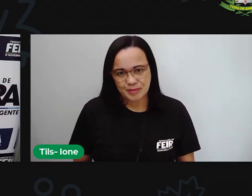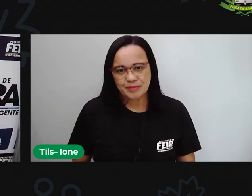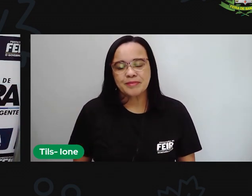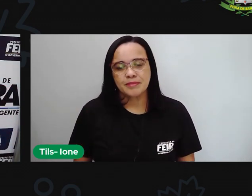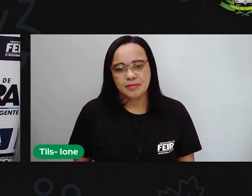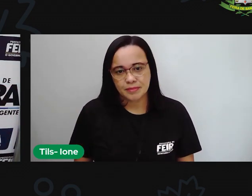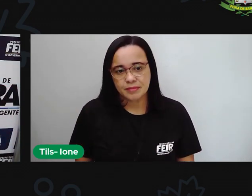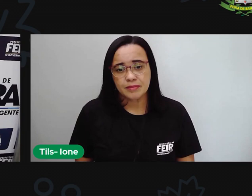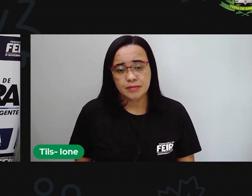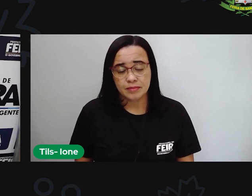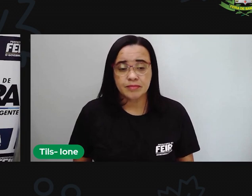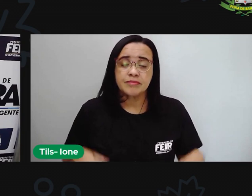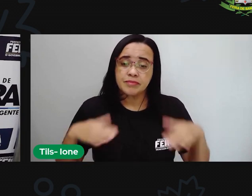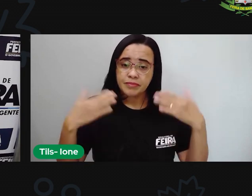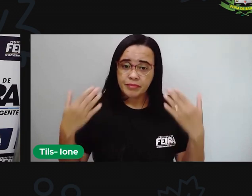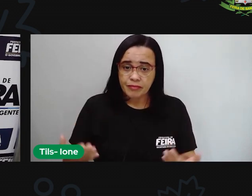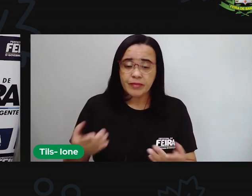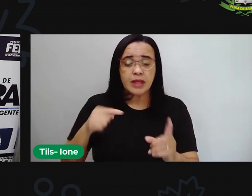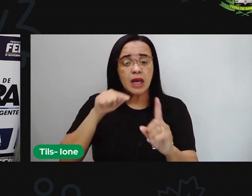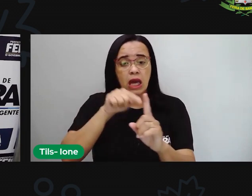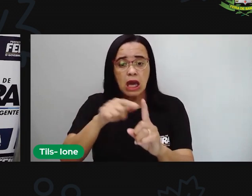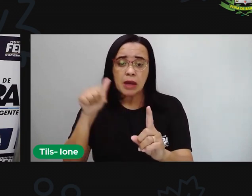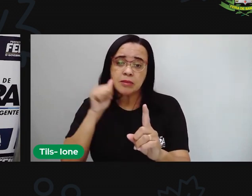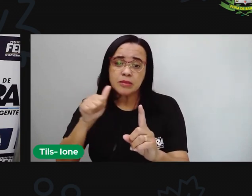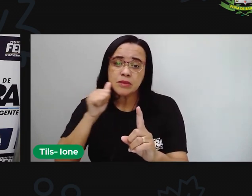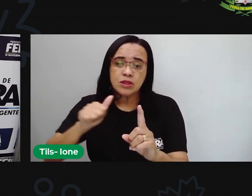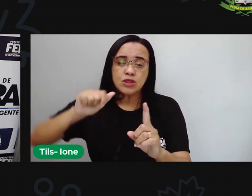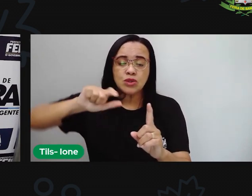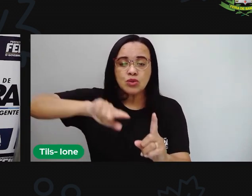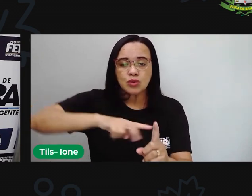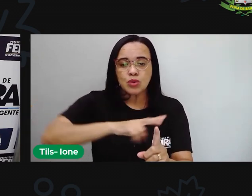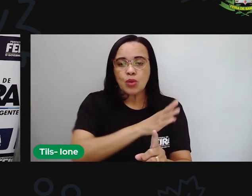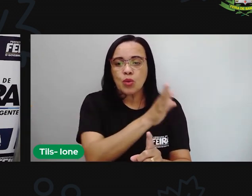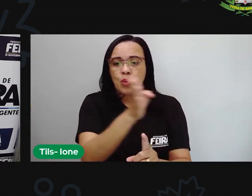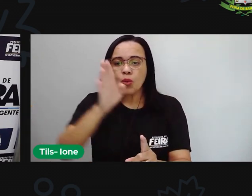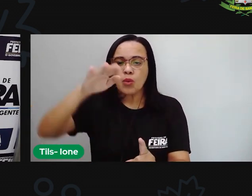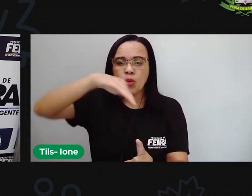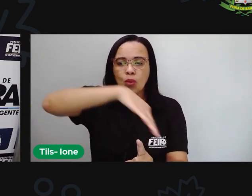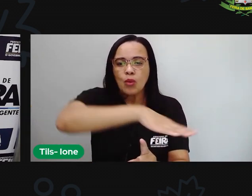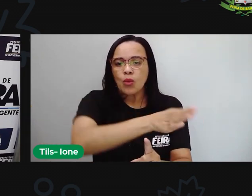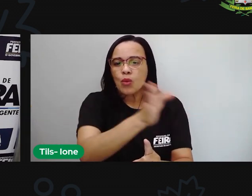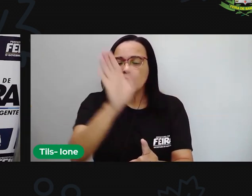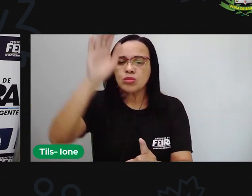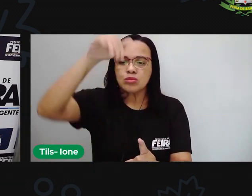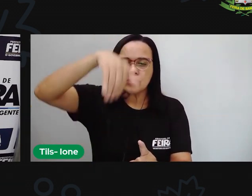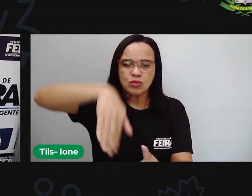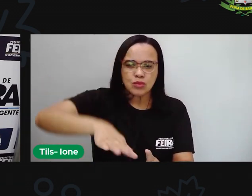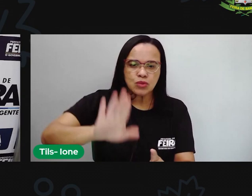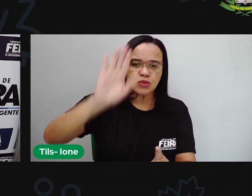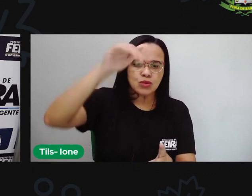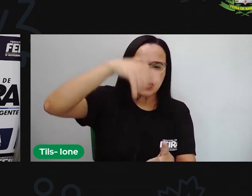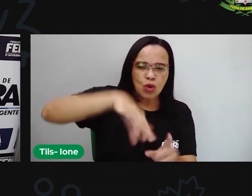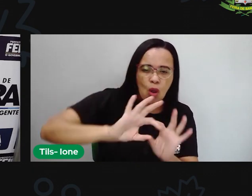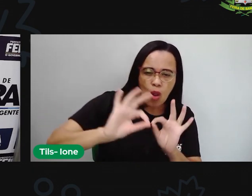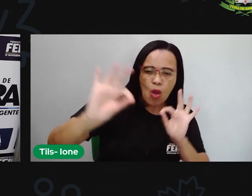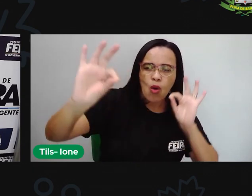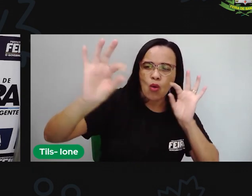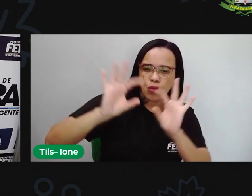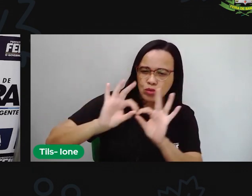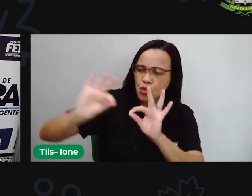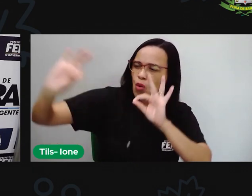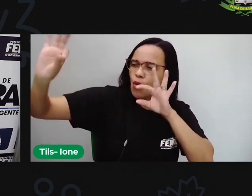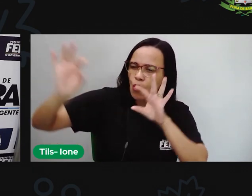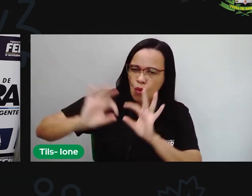E assim a menina curiosa foi longe. Cada dia um pouco mais longe. Havia